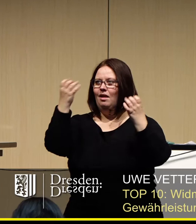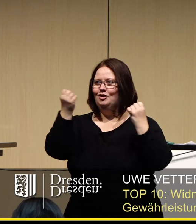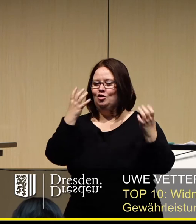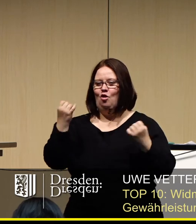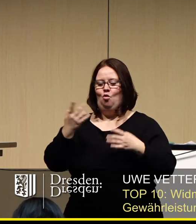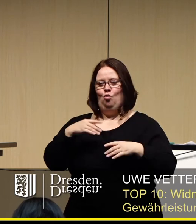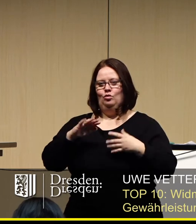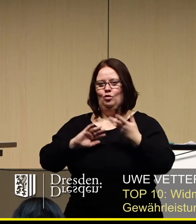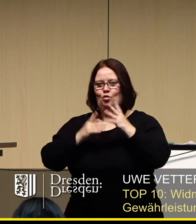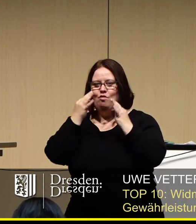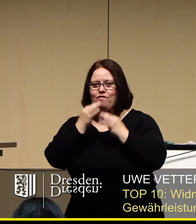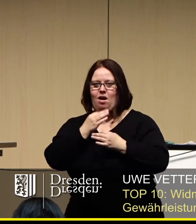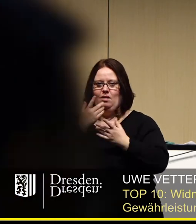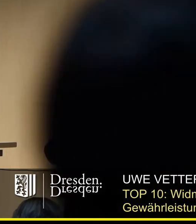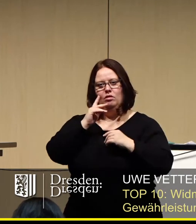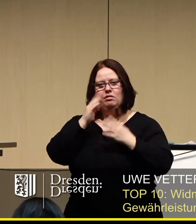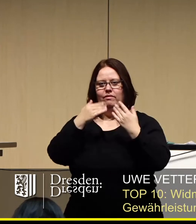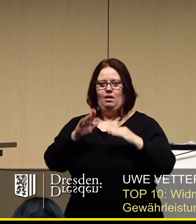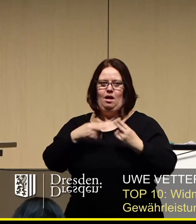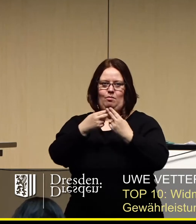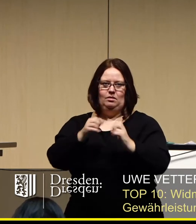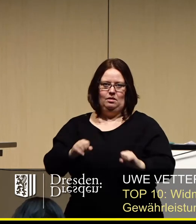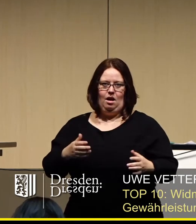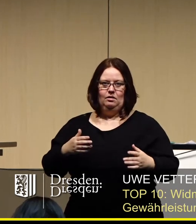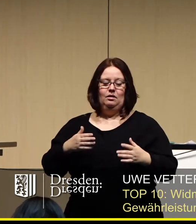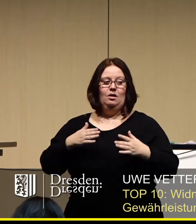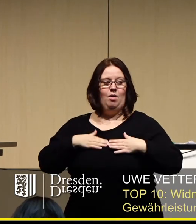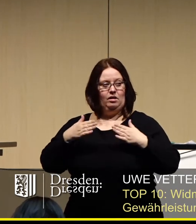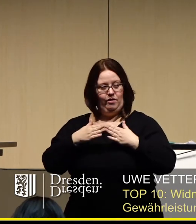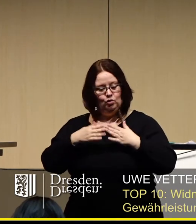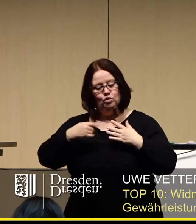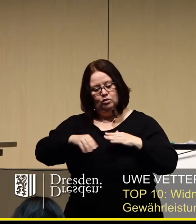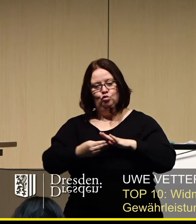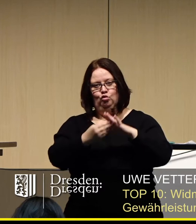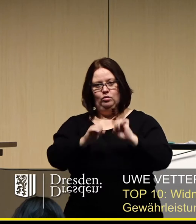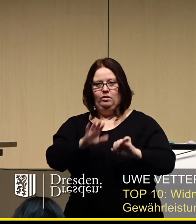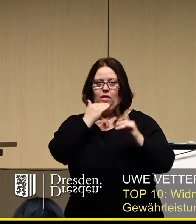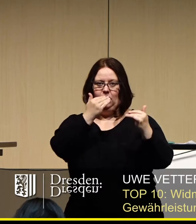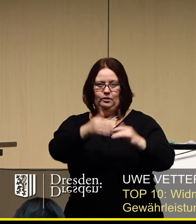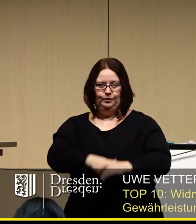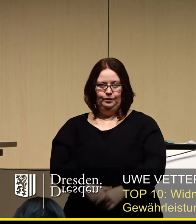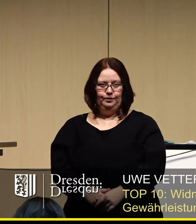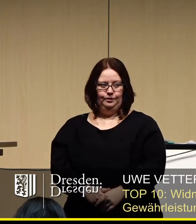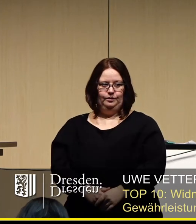Duft des Glühweins auf Weihnachten einstimmen können. Meine Fraktion wird dem zustimmen. Vielen Dank.